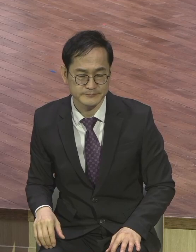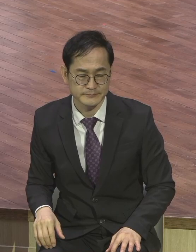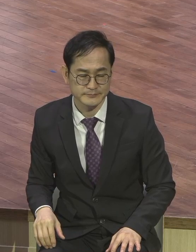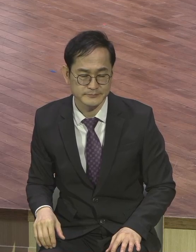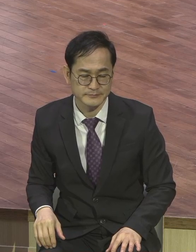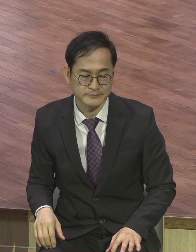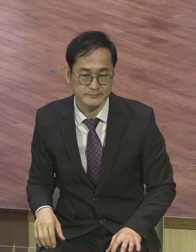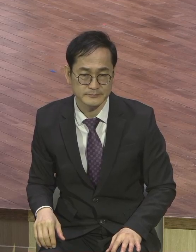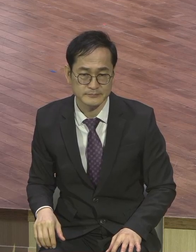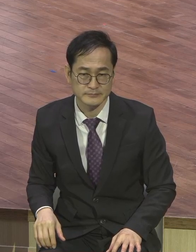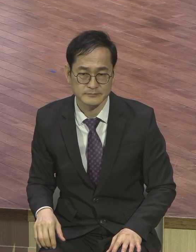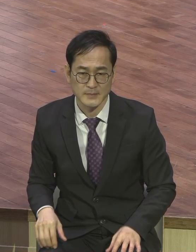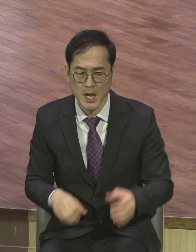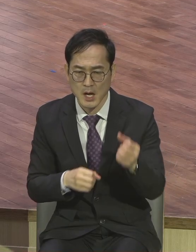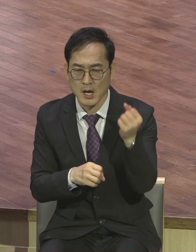심는 것과 거두는 거예요.